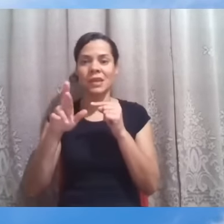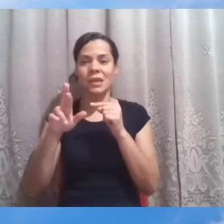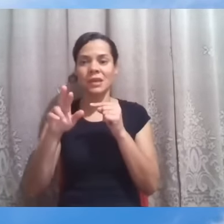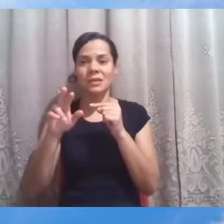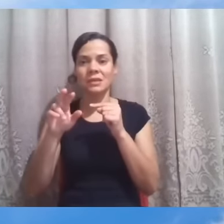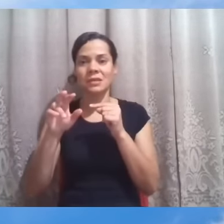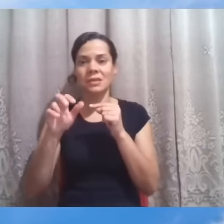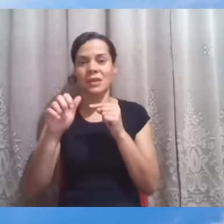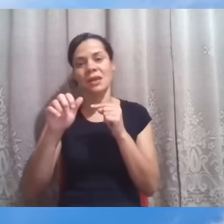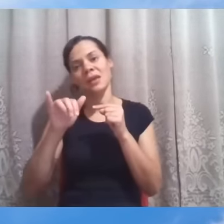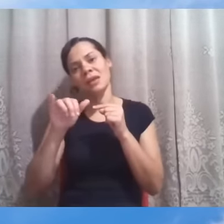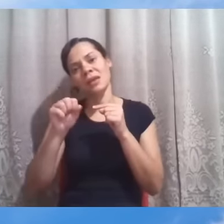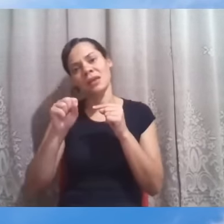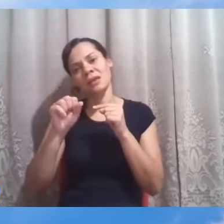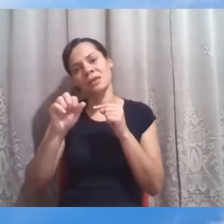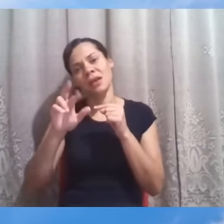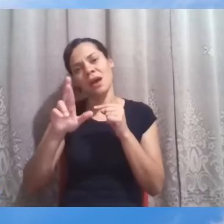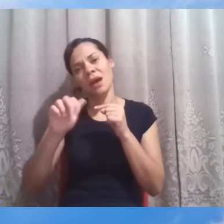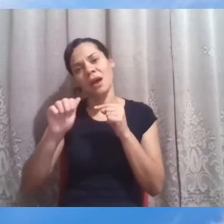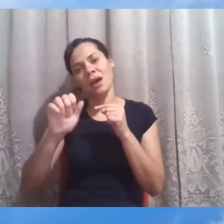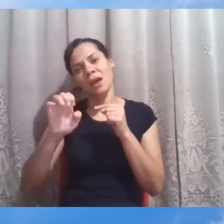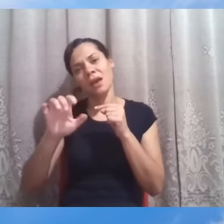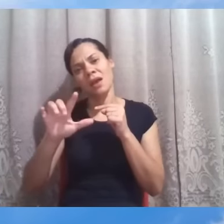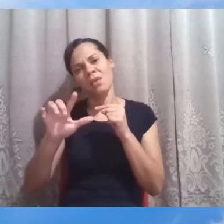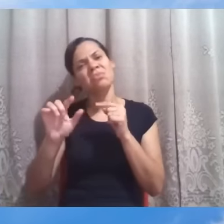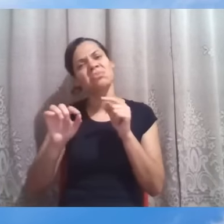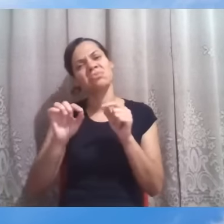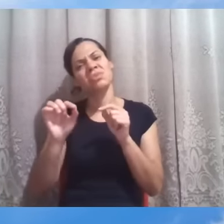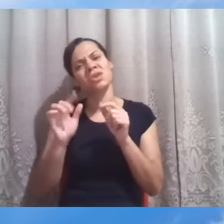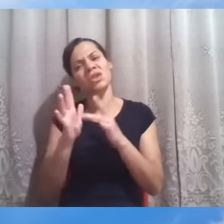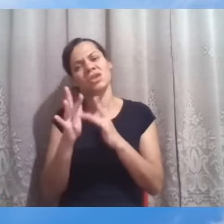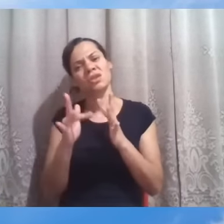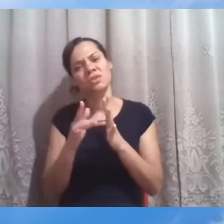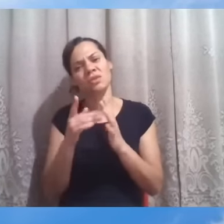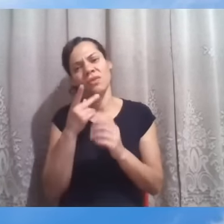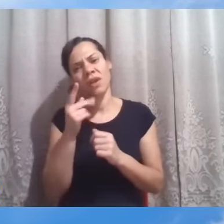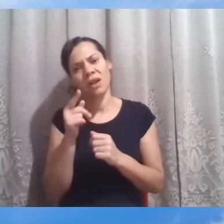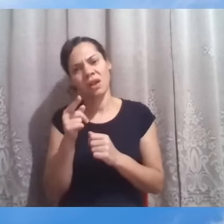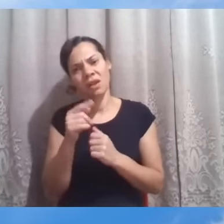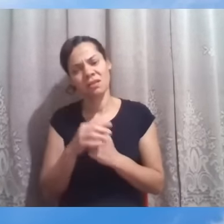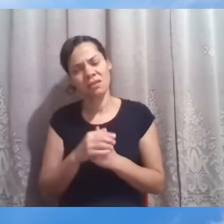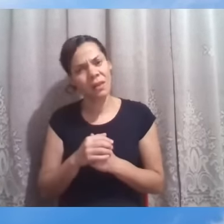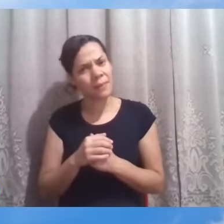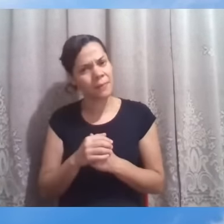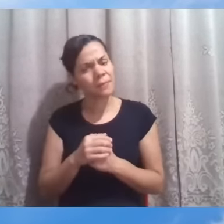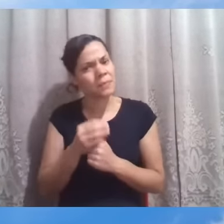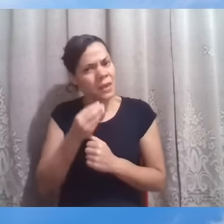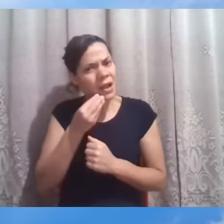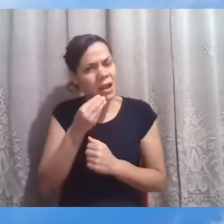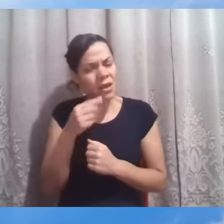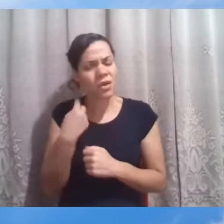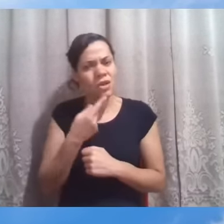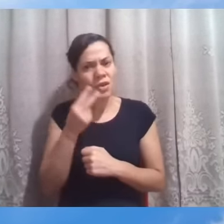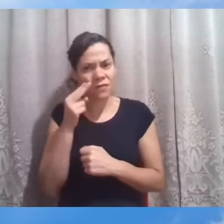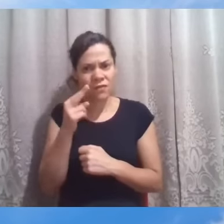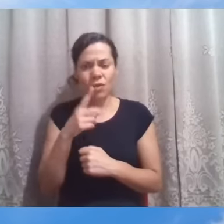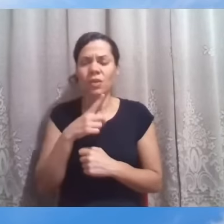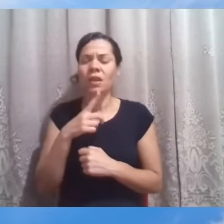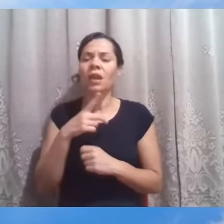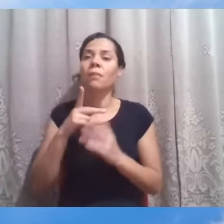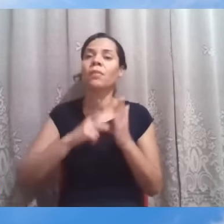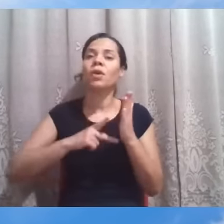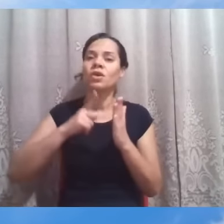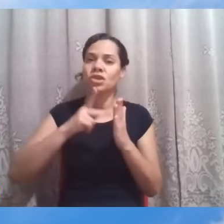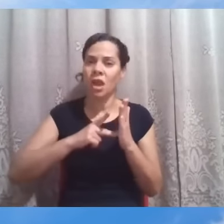O que Jesus está dizendo com isso? É claro que, como a gente viu, existia um projeto. Jesus concentra-se